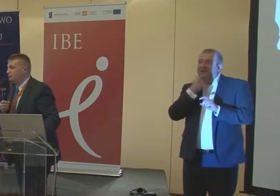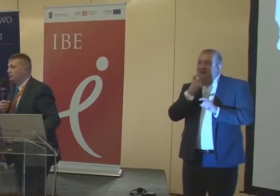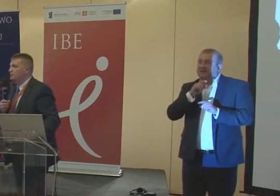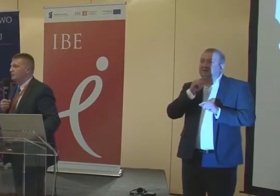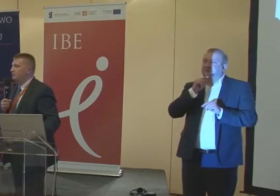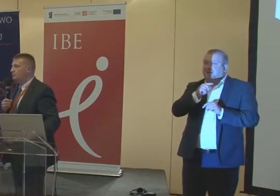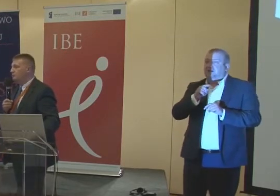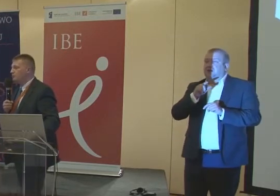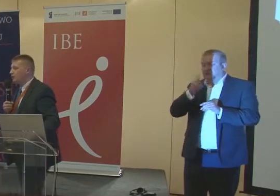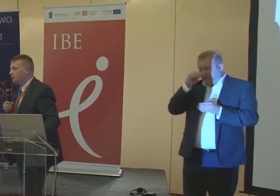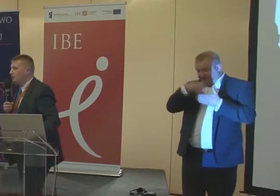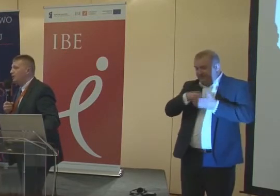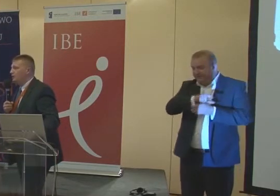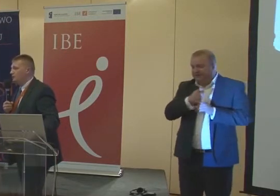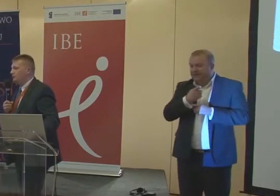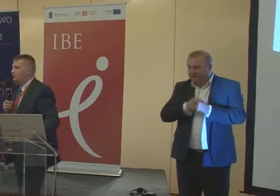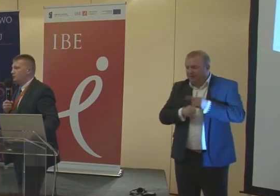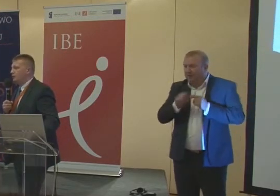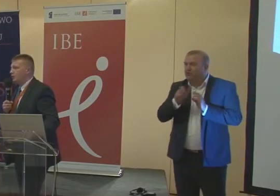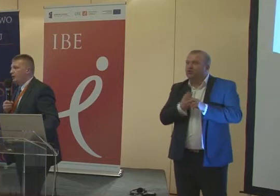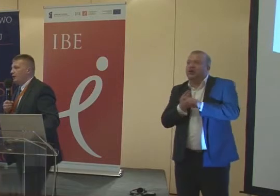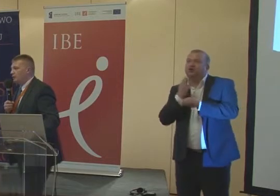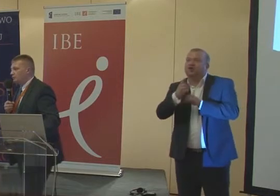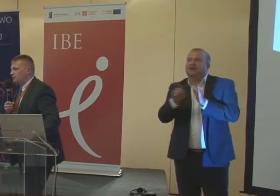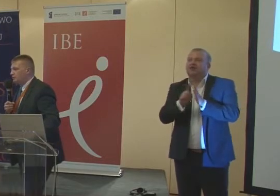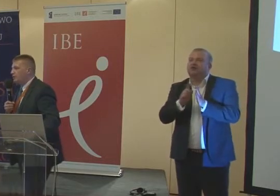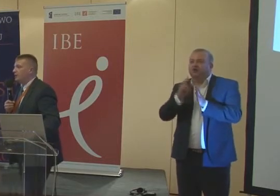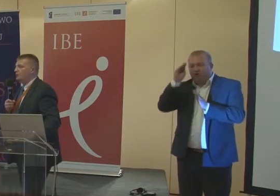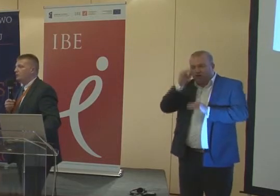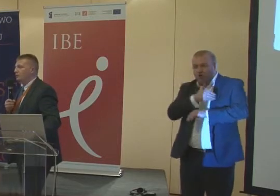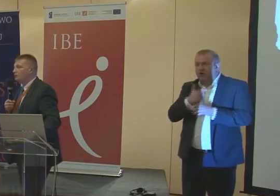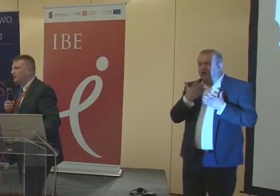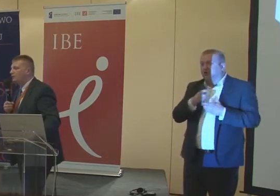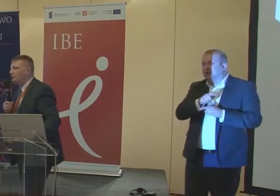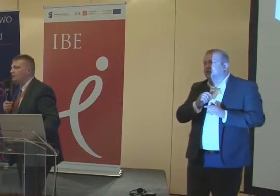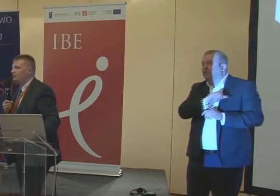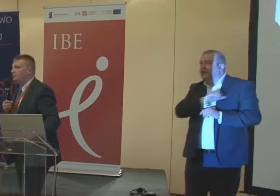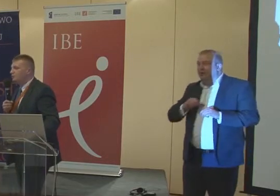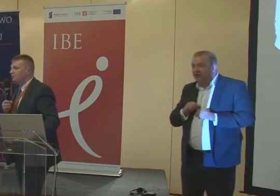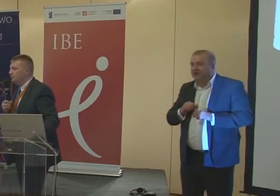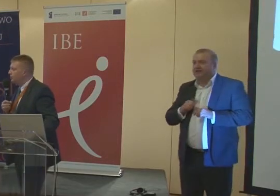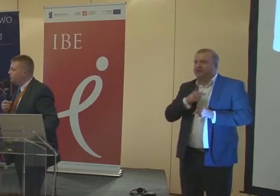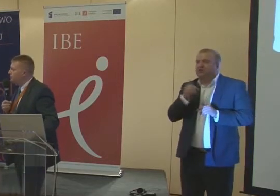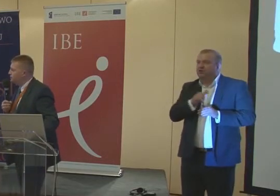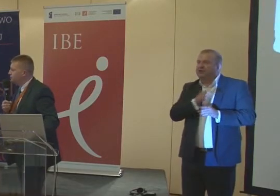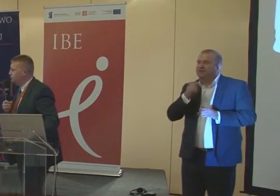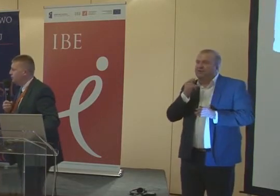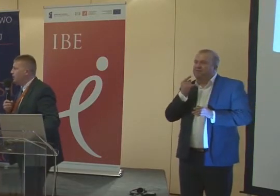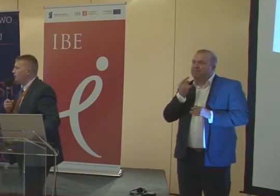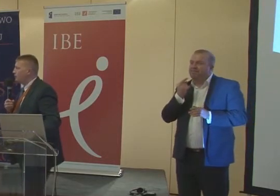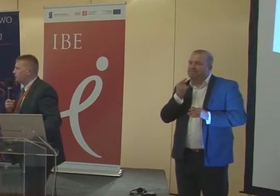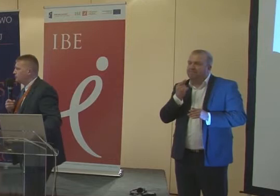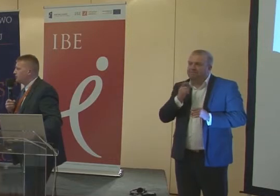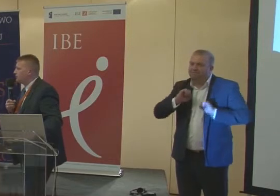też uczniowie nie będą sprawni. Oni muszą jakoś dostać się do szkoły. Chcąc ich usamodzielnić, bo muszą oni sobie poradzić w dalszym życiu,